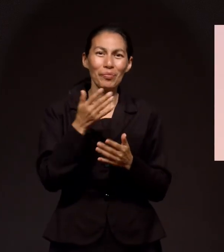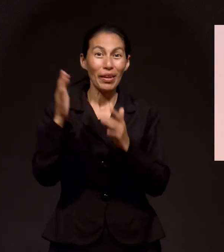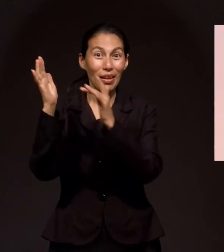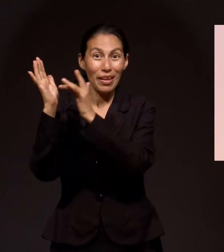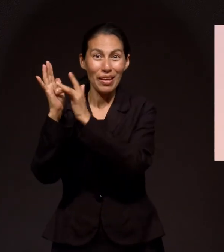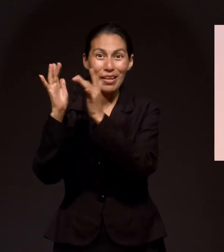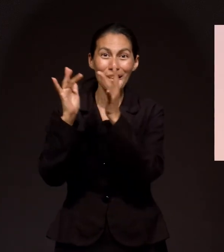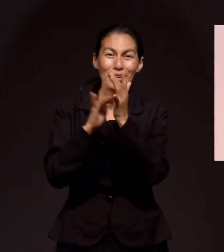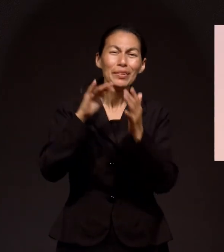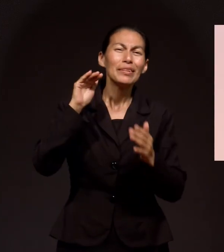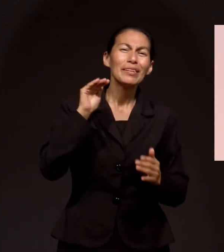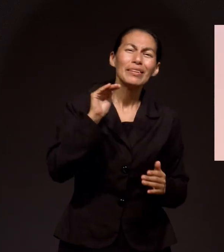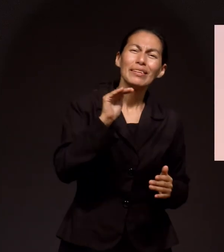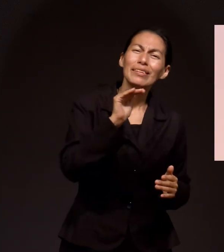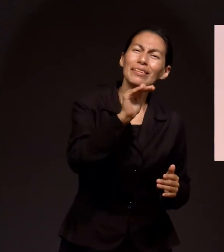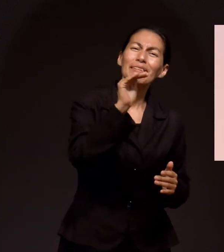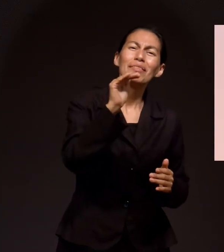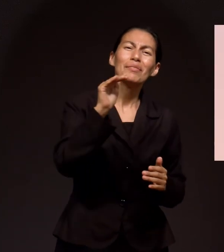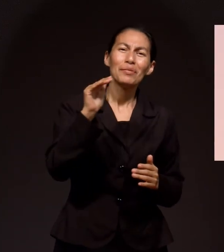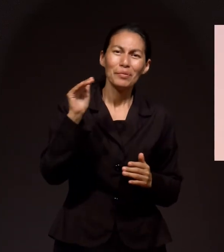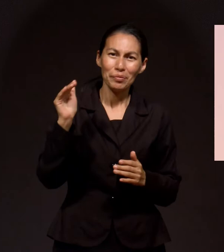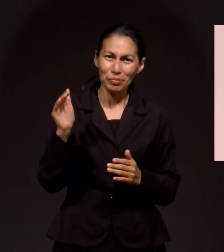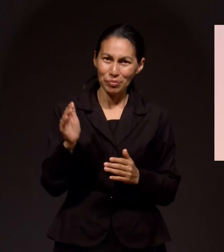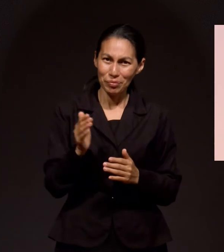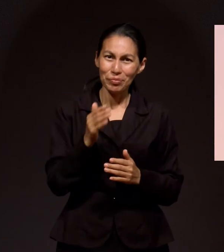Jesús te llama